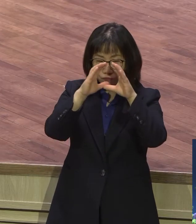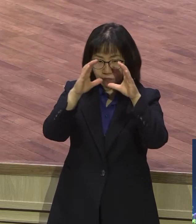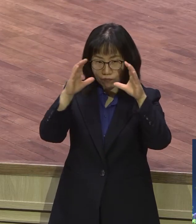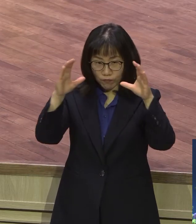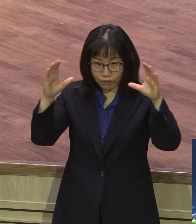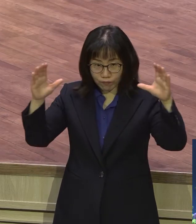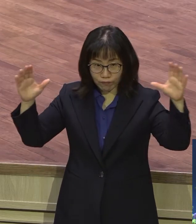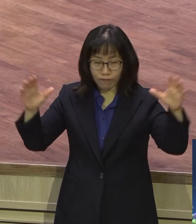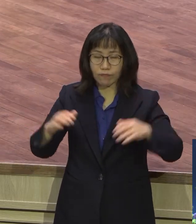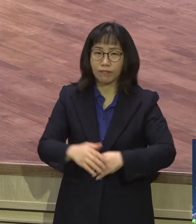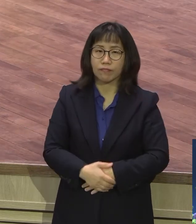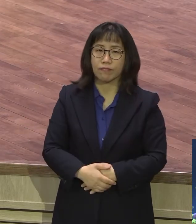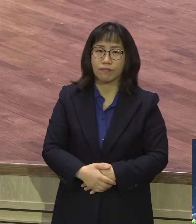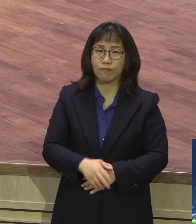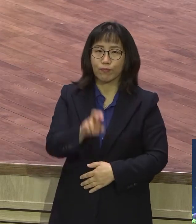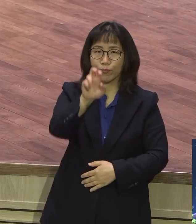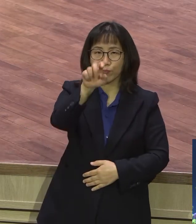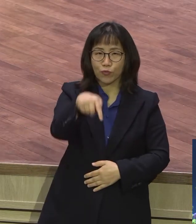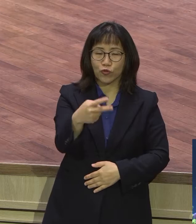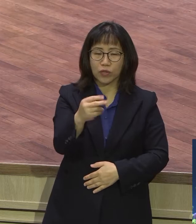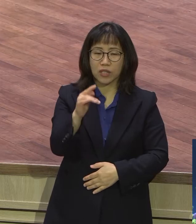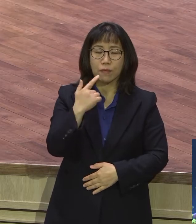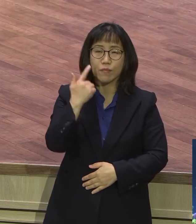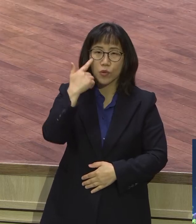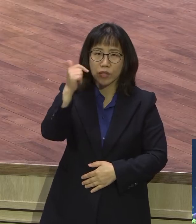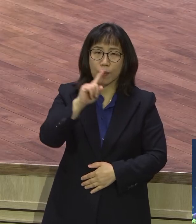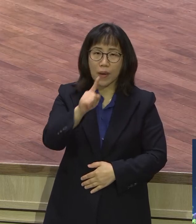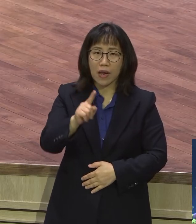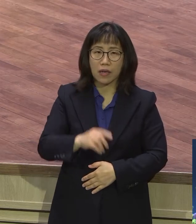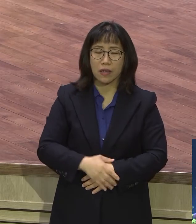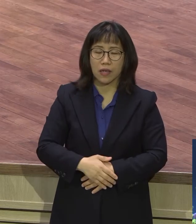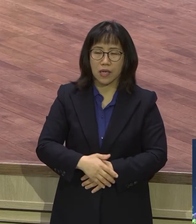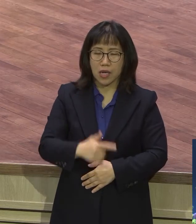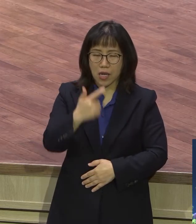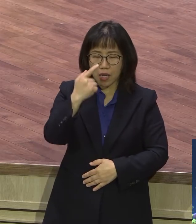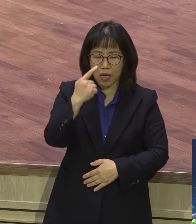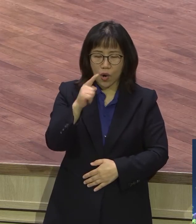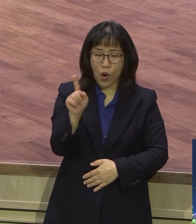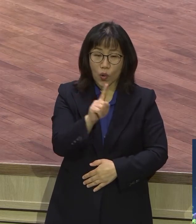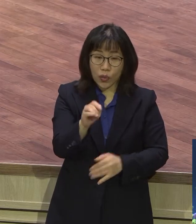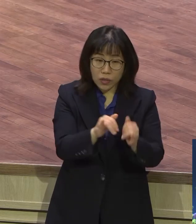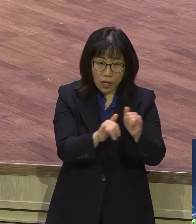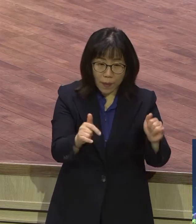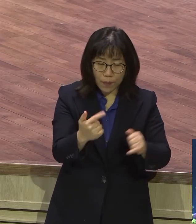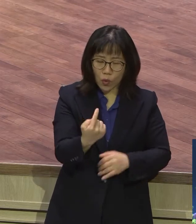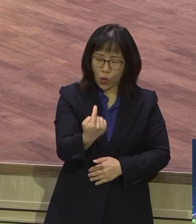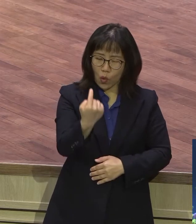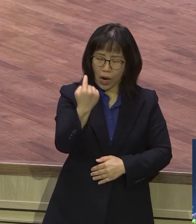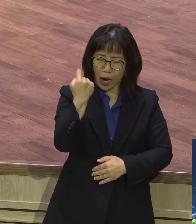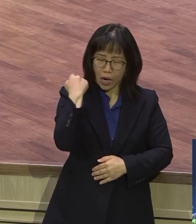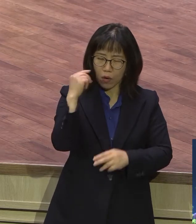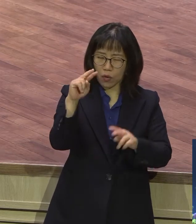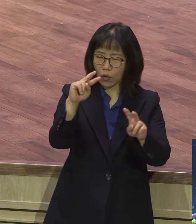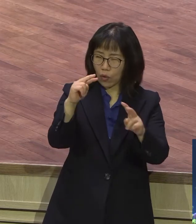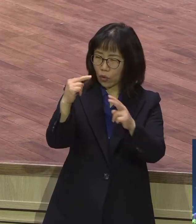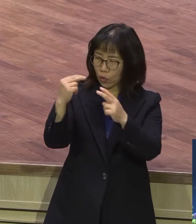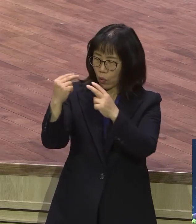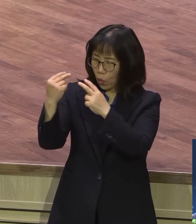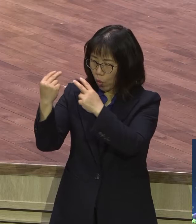목사님이 이런 말 했습니다 어떤 사람들은 과거로 되돌아가 그들에게 있던 모든 문제거리를 끌고 모은다 그런